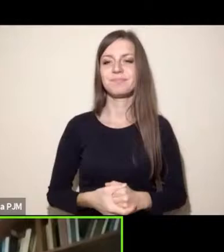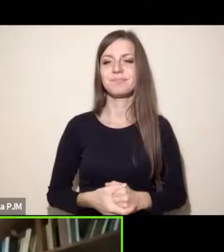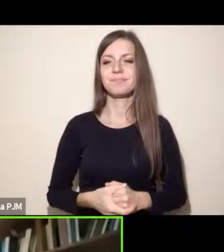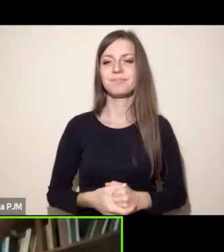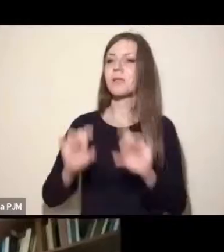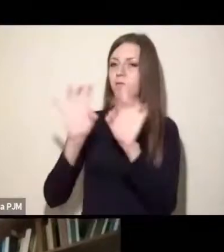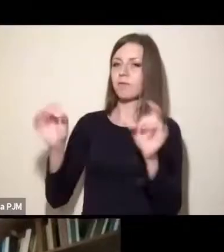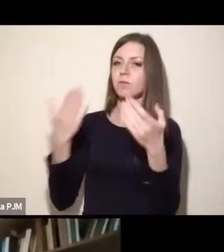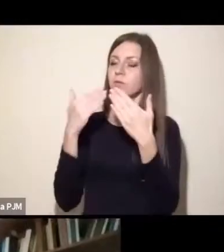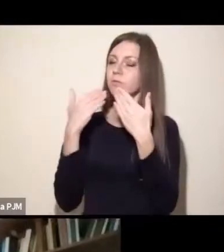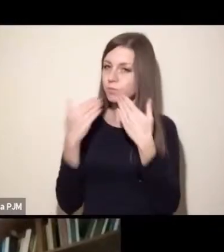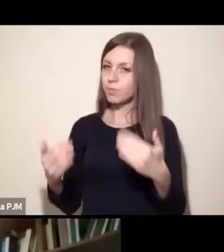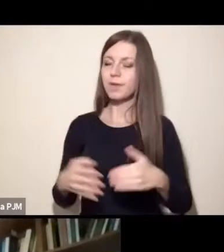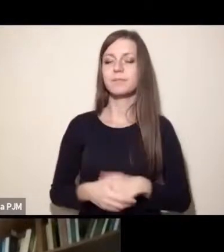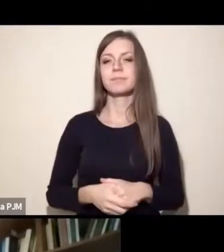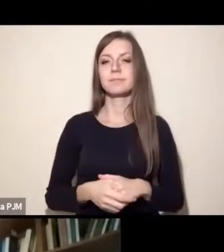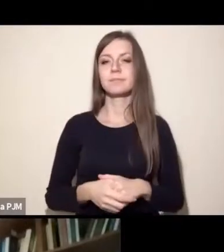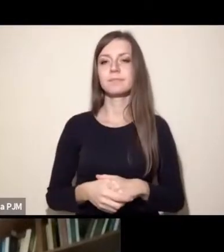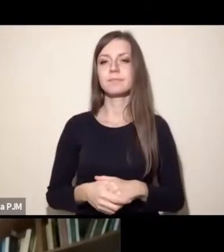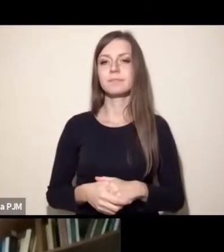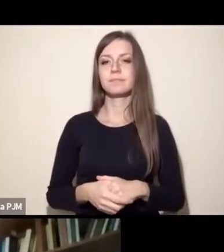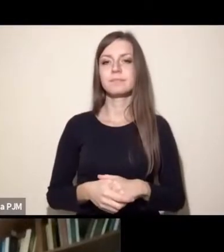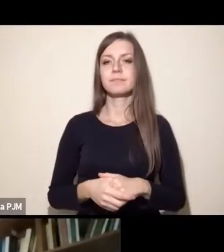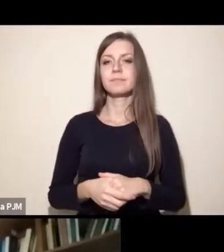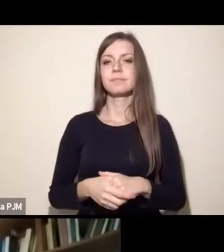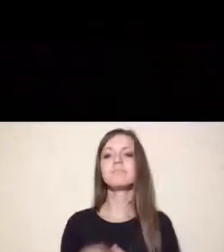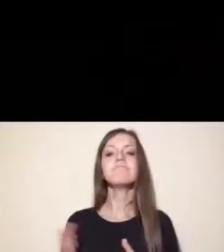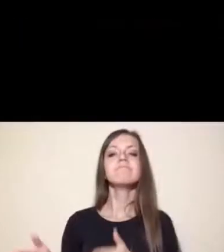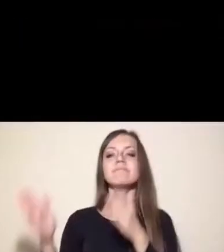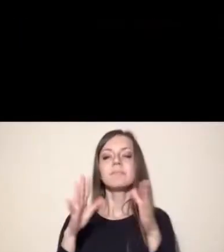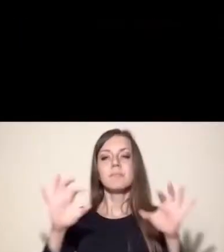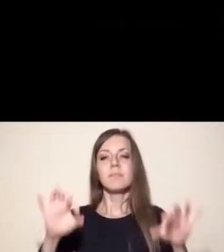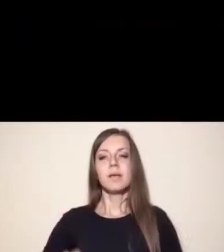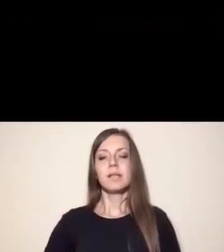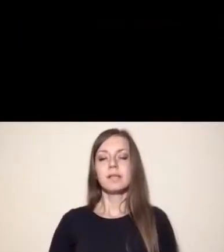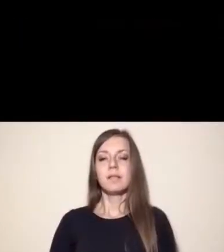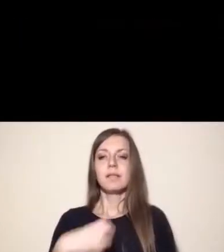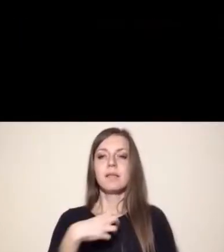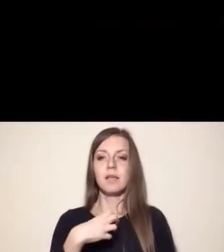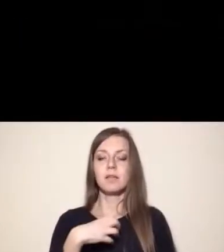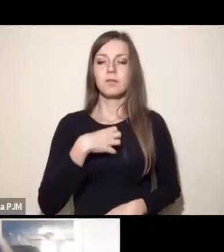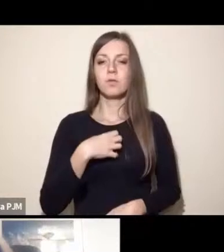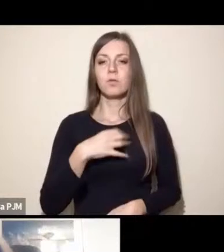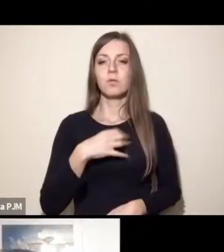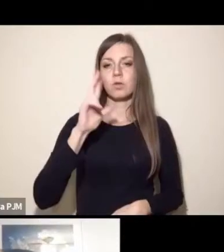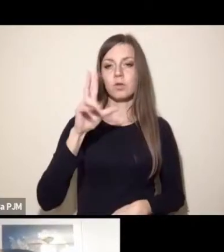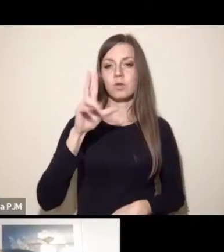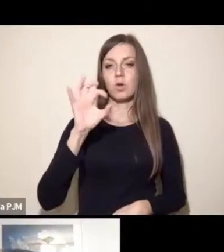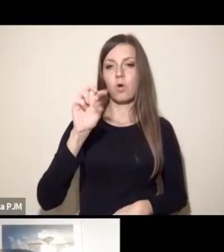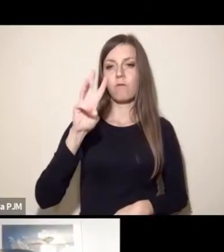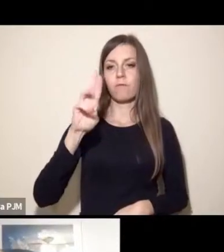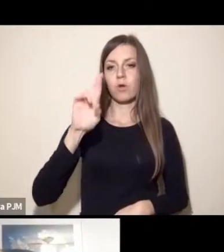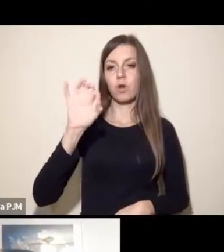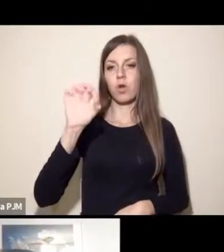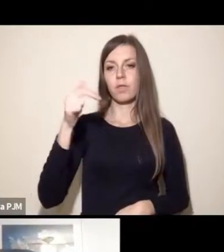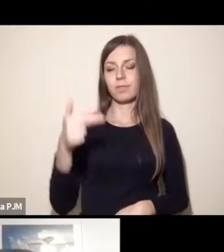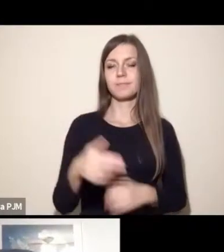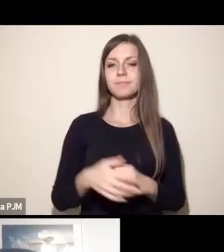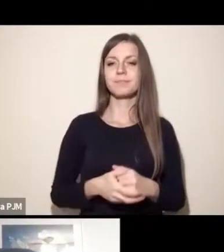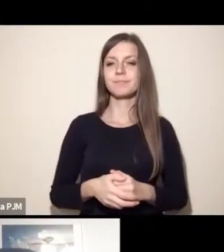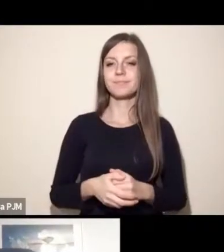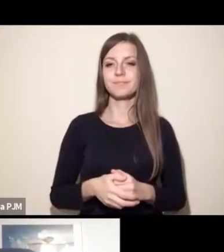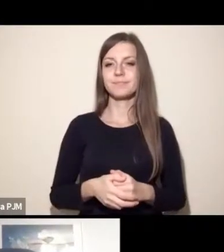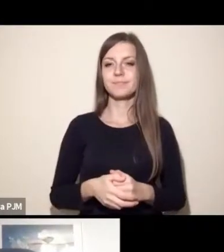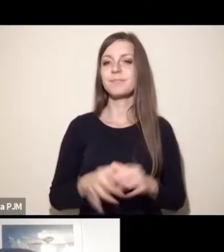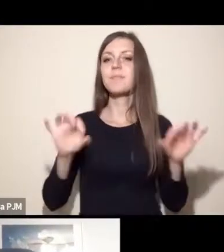Panie profesorze, bardzo dziękuję za Pan głos. Przejdę teraz do Pani dyrektorki Karolin Skowron. Pani dyrektorko,